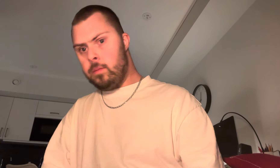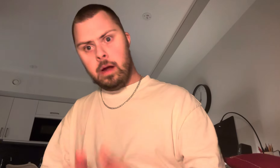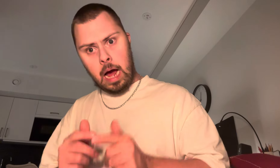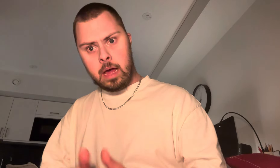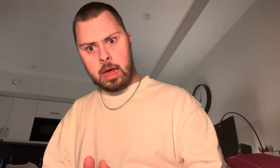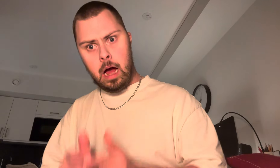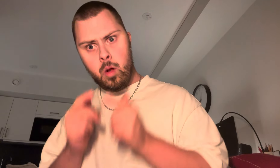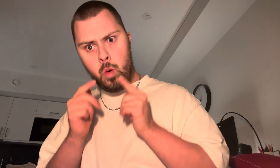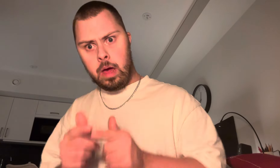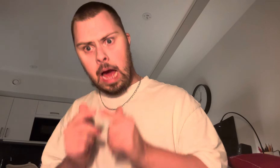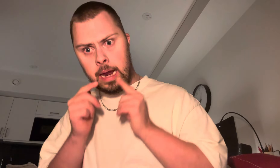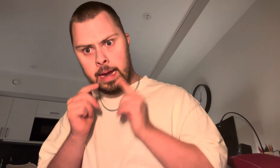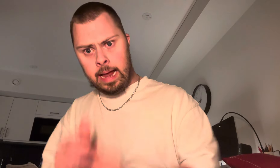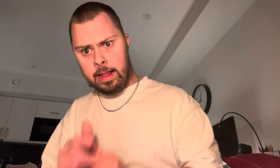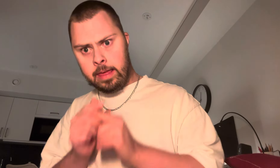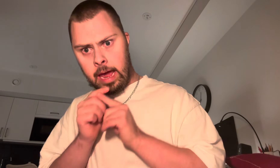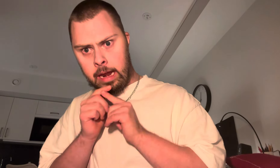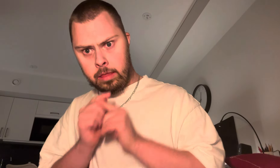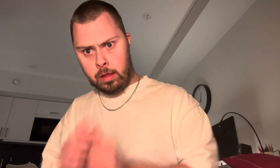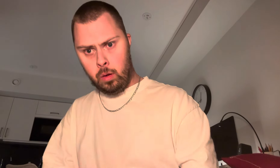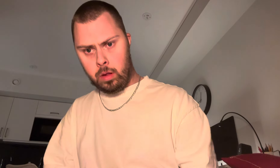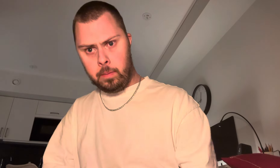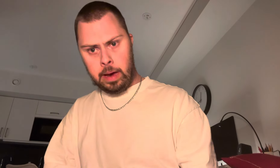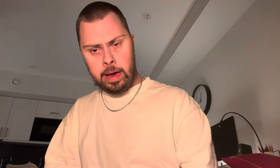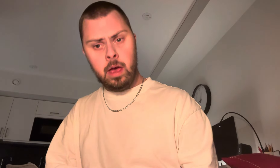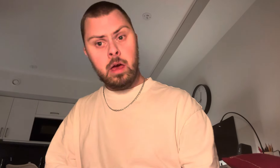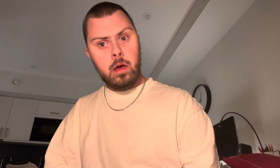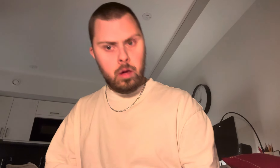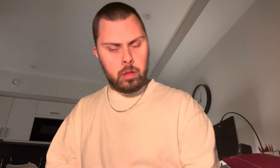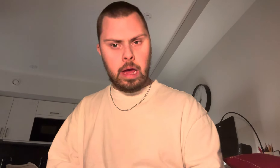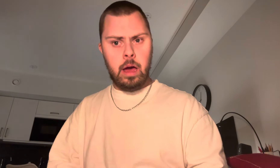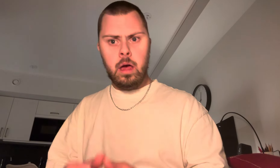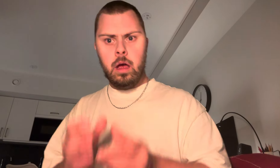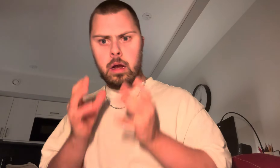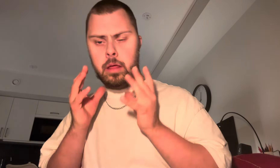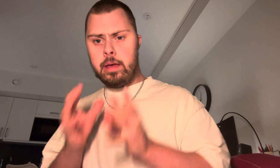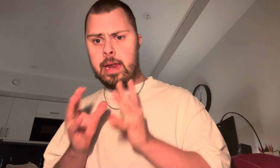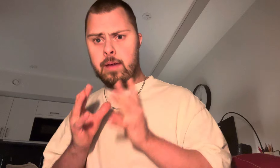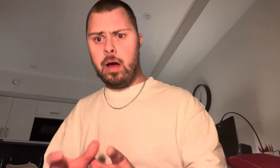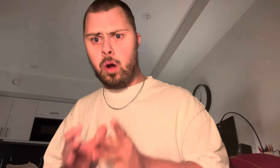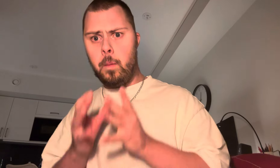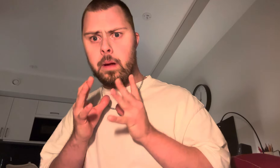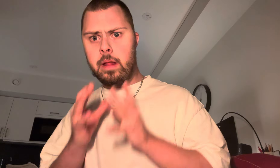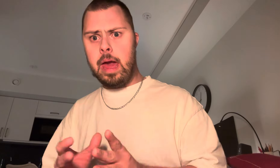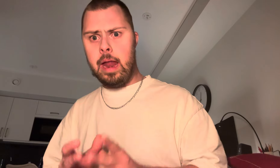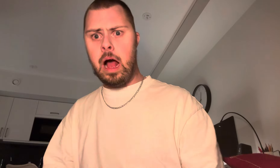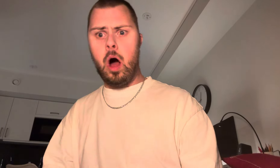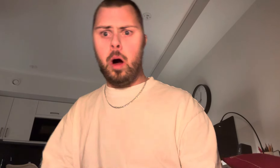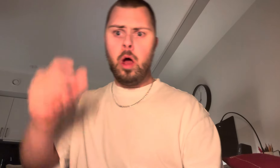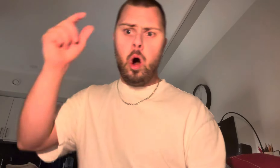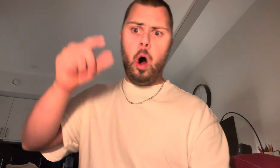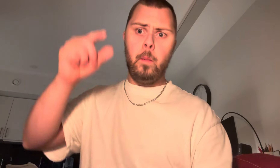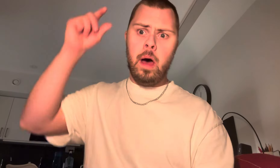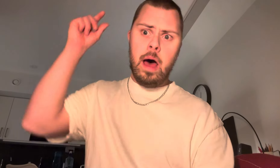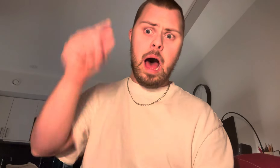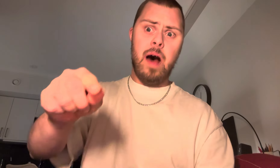Lacka, skicka alla en länk eller studio till mig, just det. Skriva och kommentera om den här